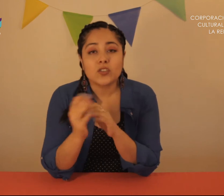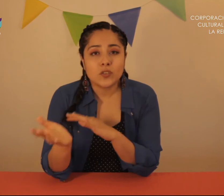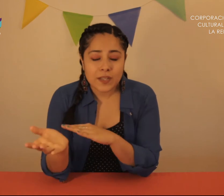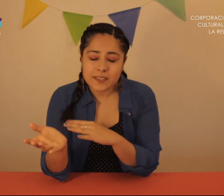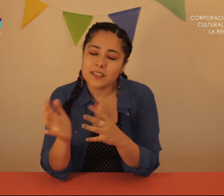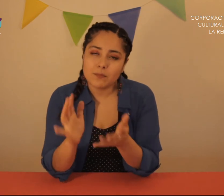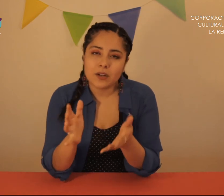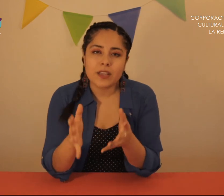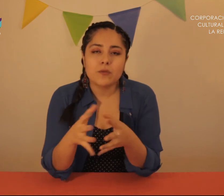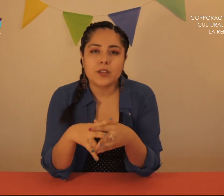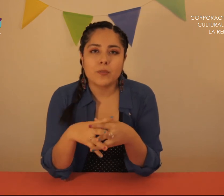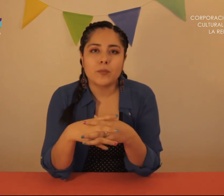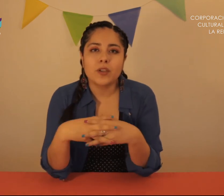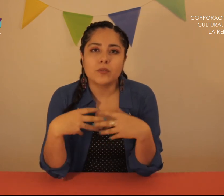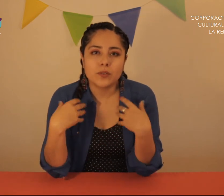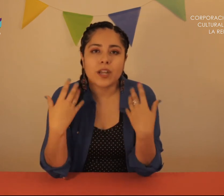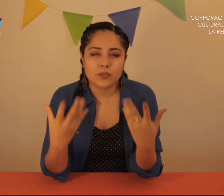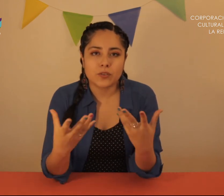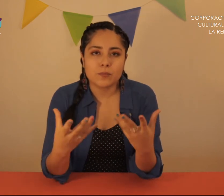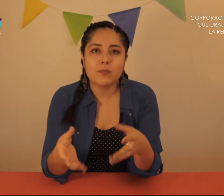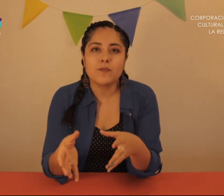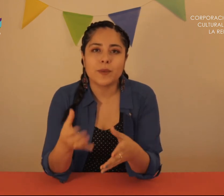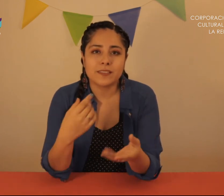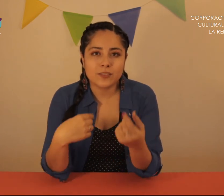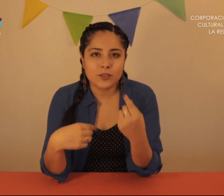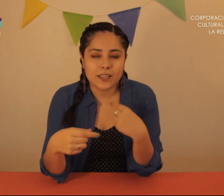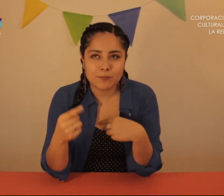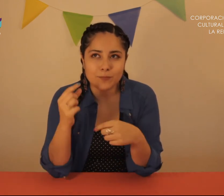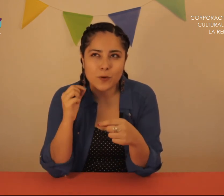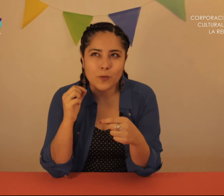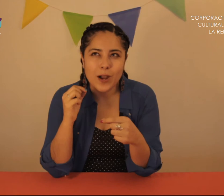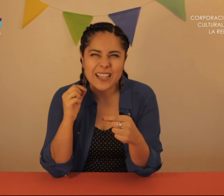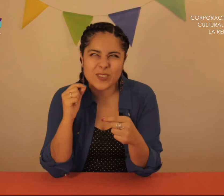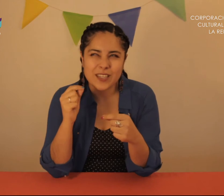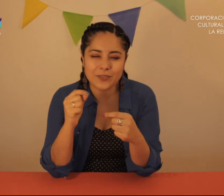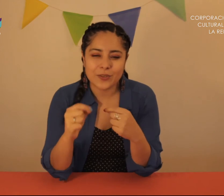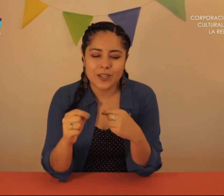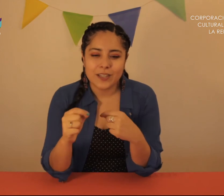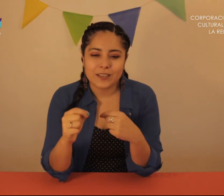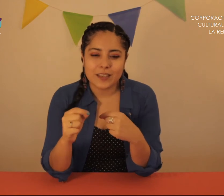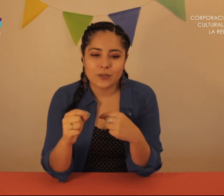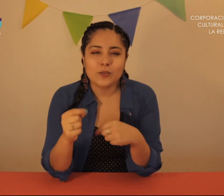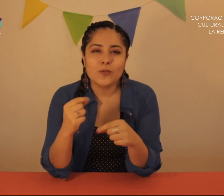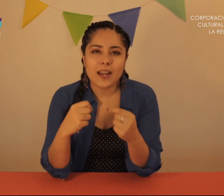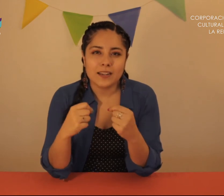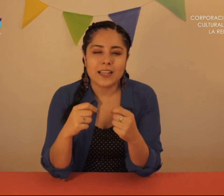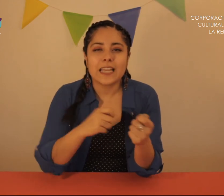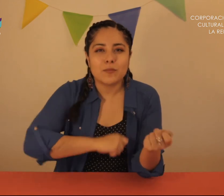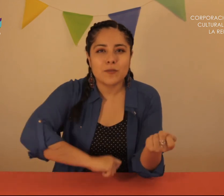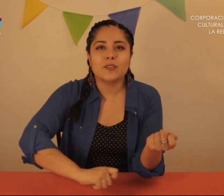todos son así Sin embargo hay algunos que podemos incluso crear nosotros mismos Fomentando y como asociando desde otro lugar El movimiento